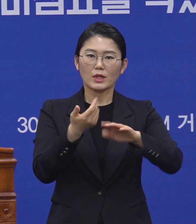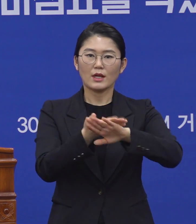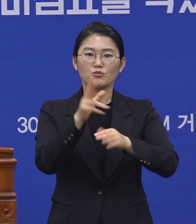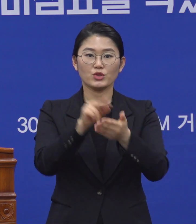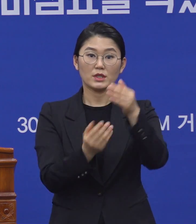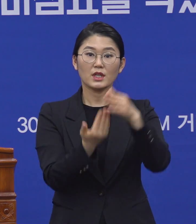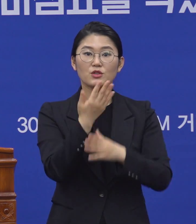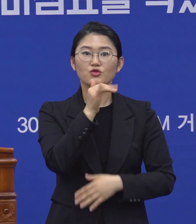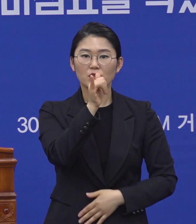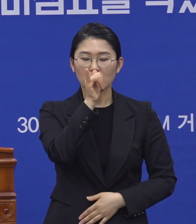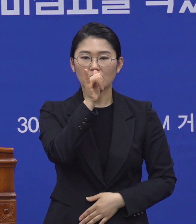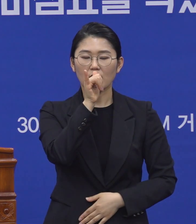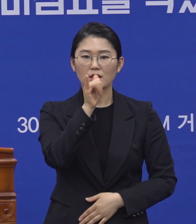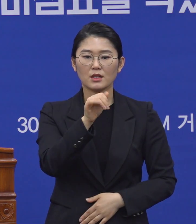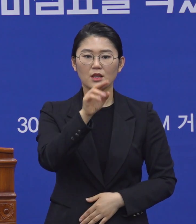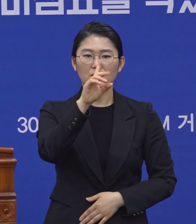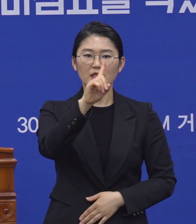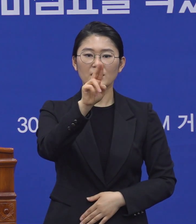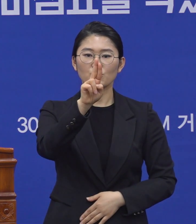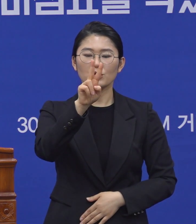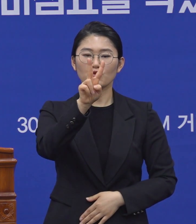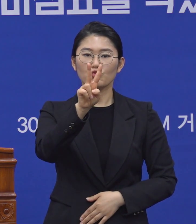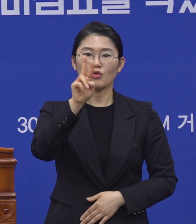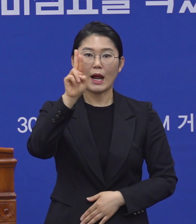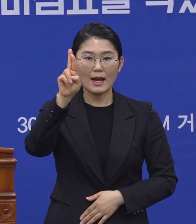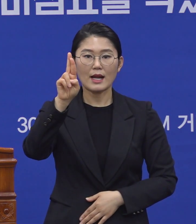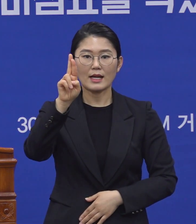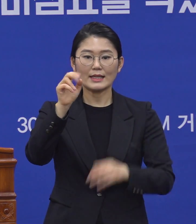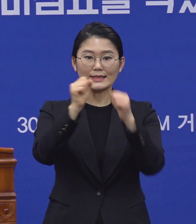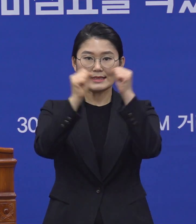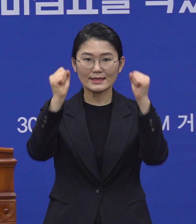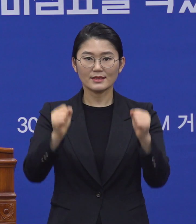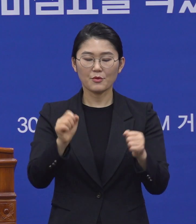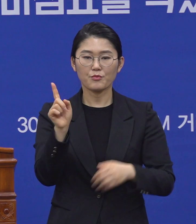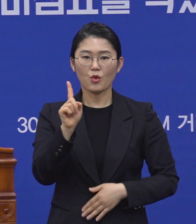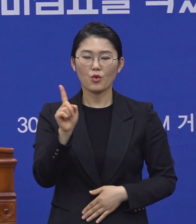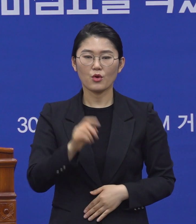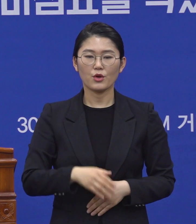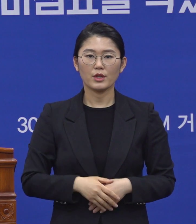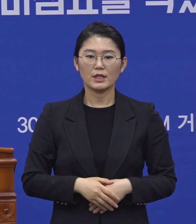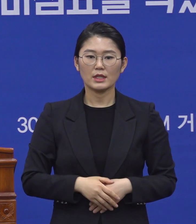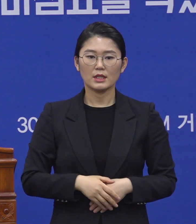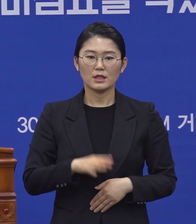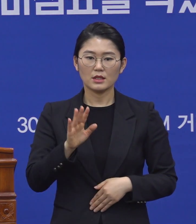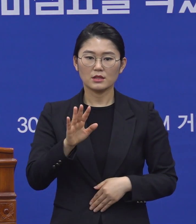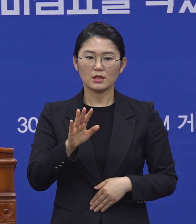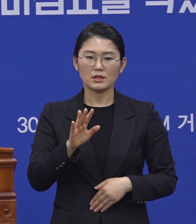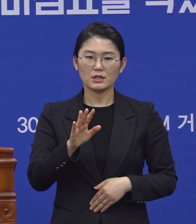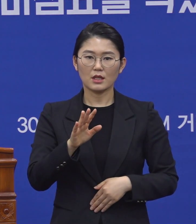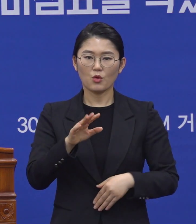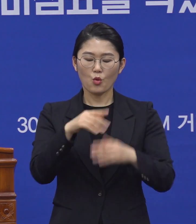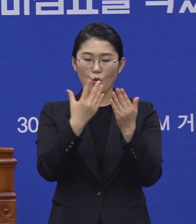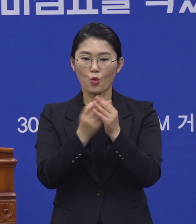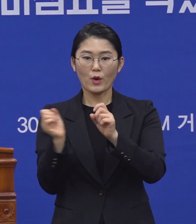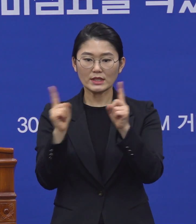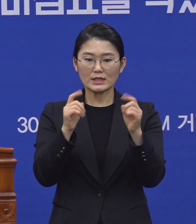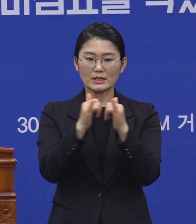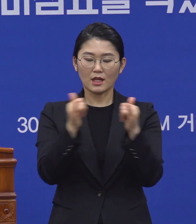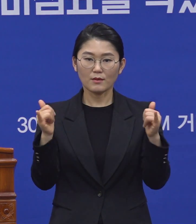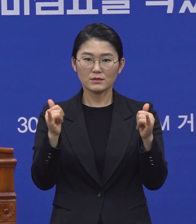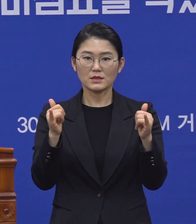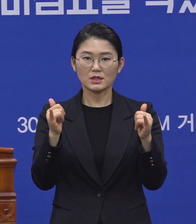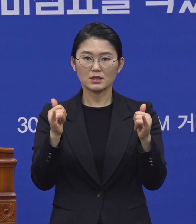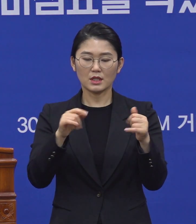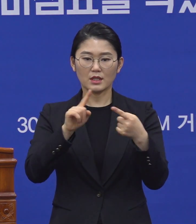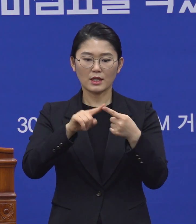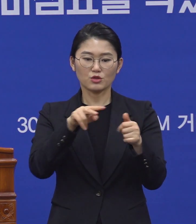DUR 시스템에 이분들을 등재를 시켜서 병원을 찾을 때